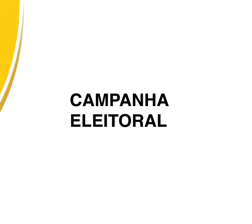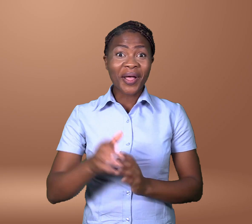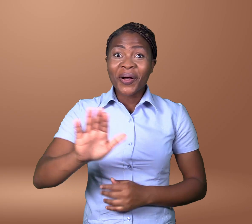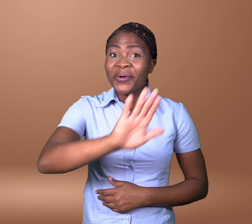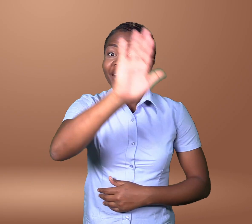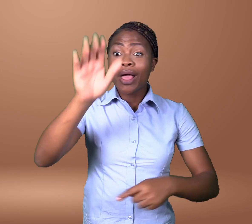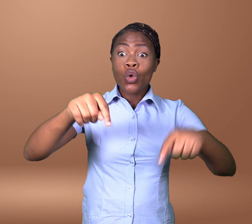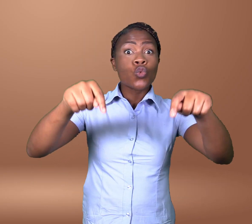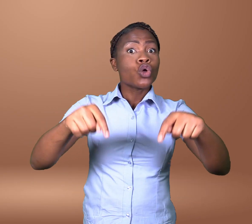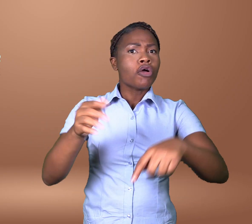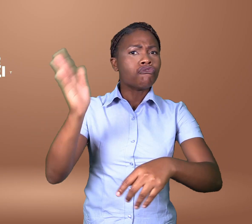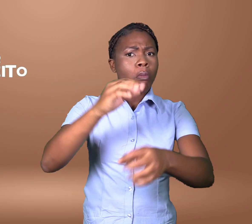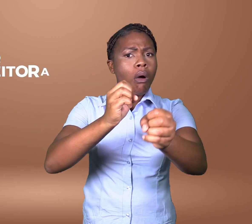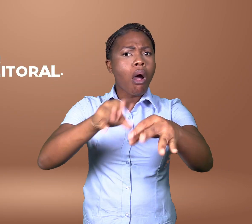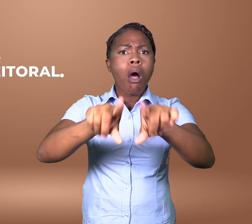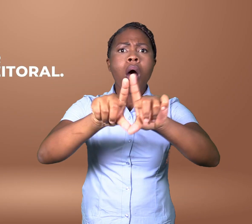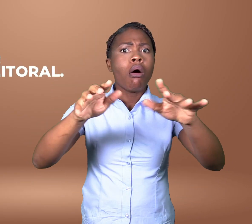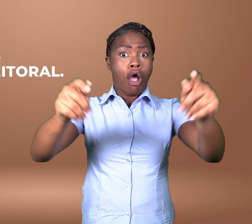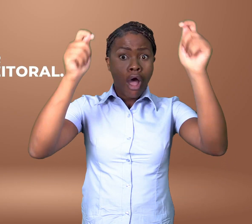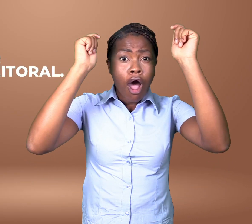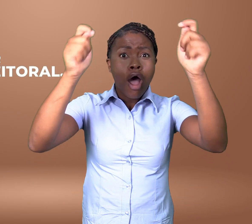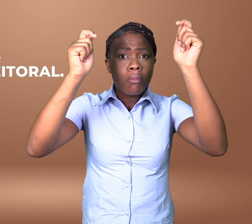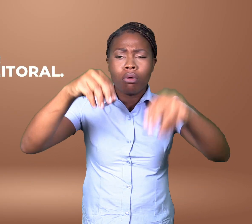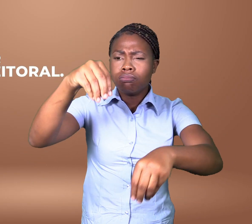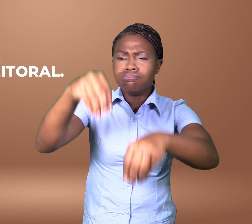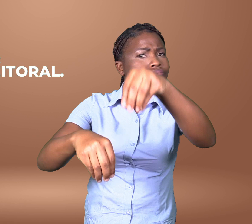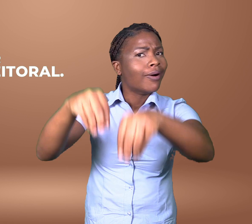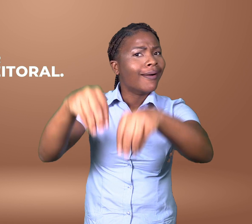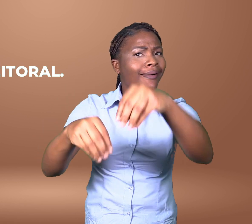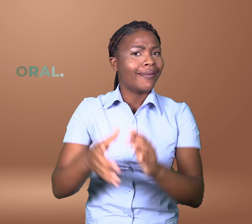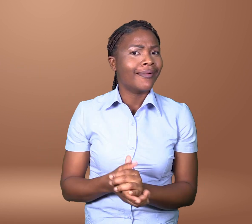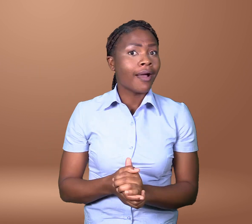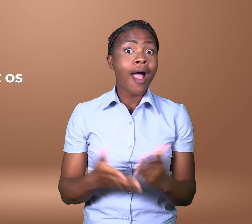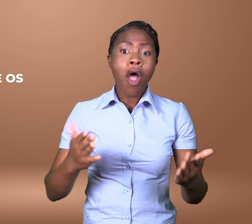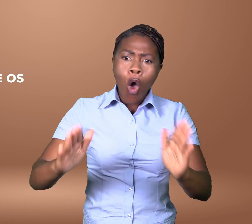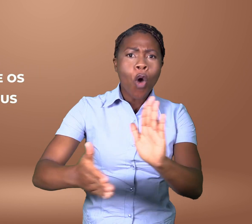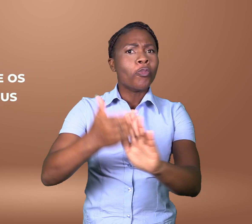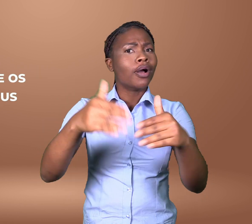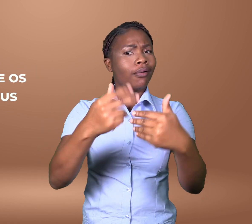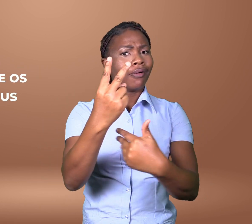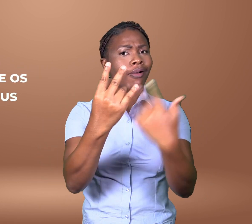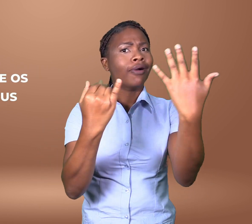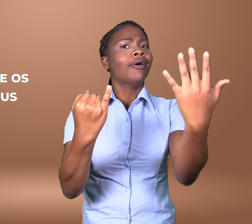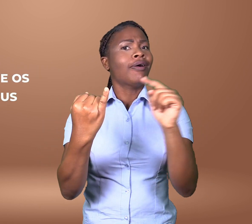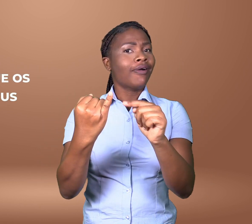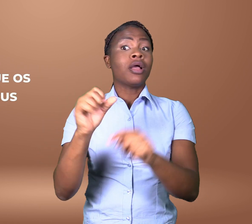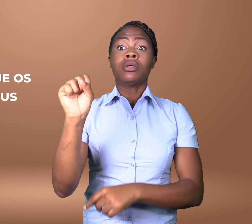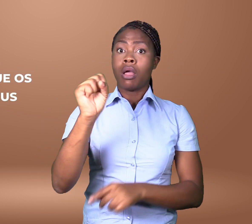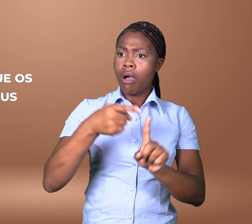Olá, hoje vamos falar da campanha eleitoral. A campanha eleitoral é o período em que os